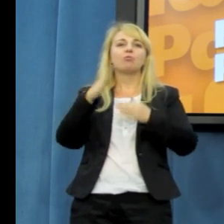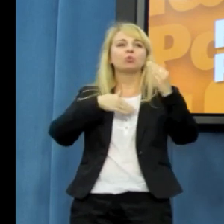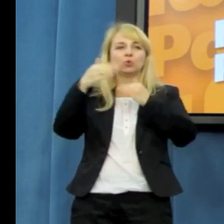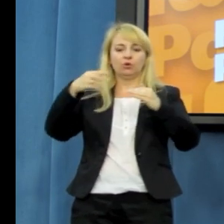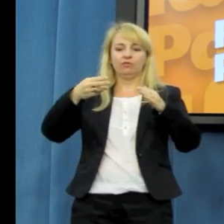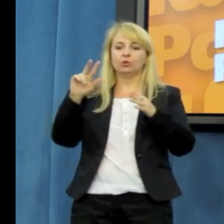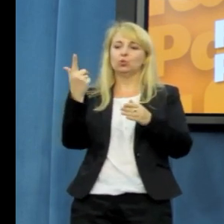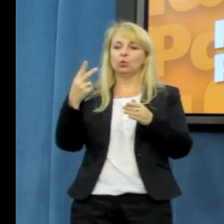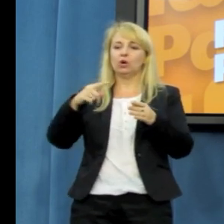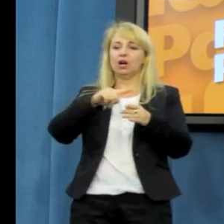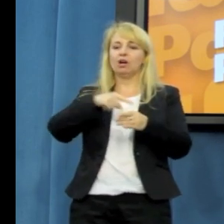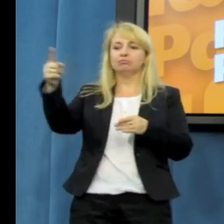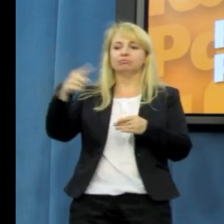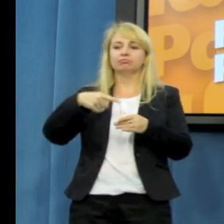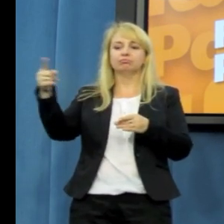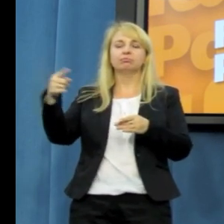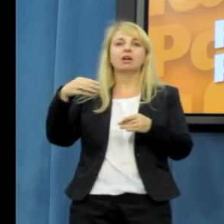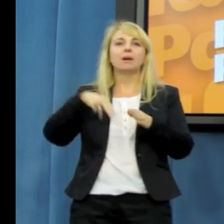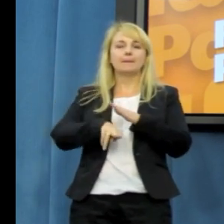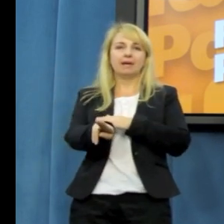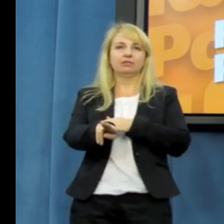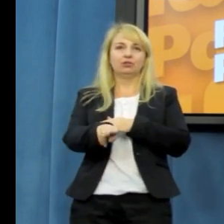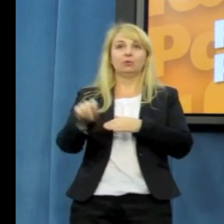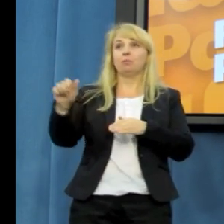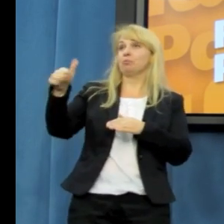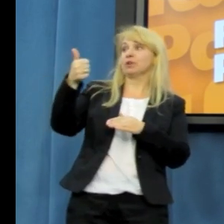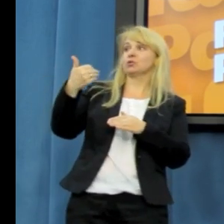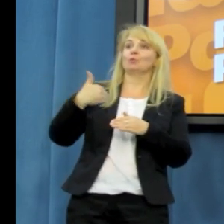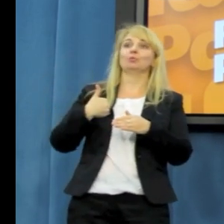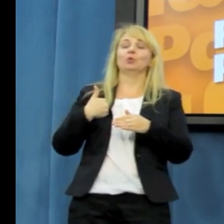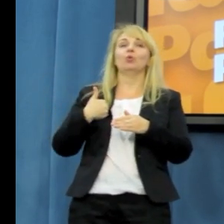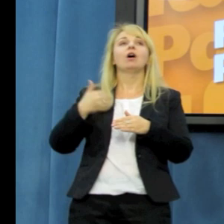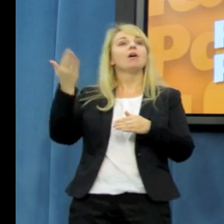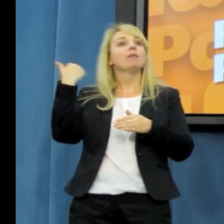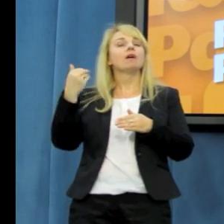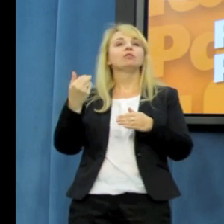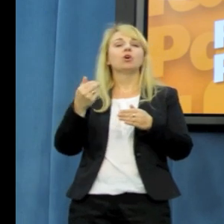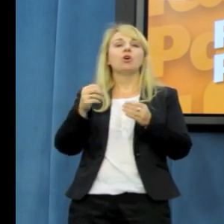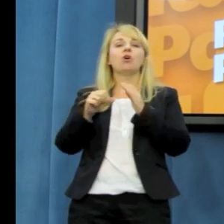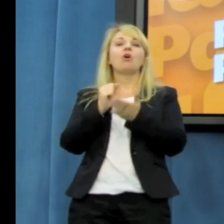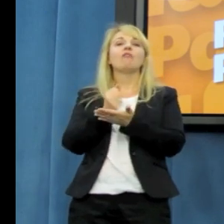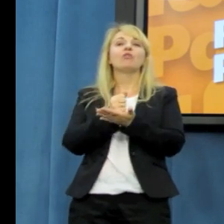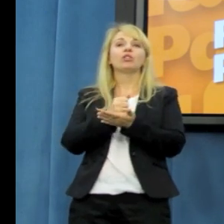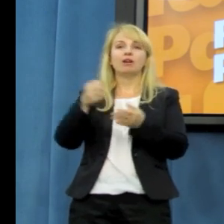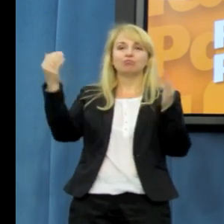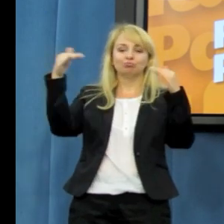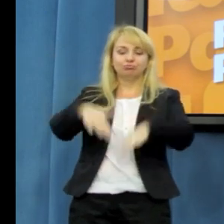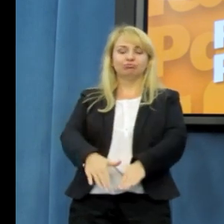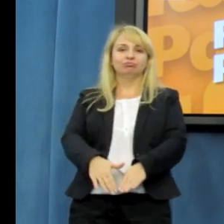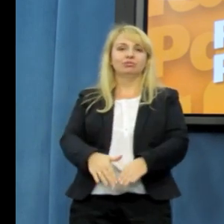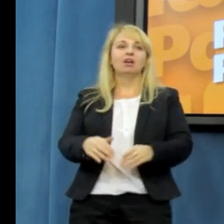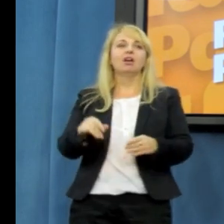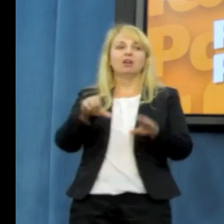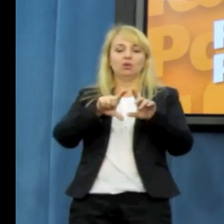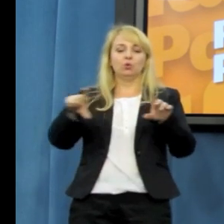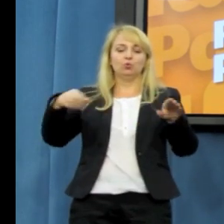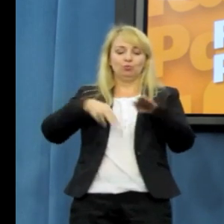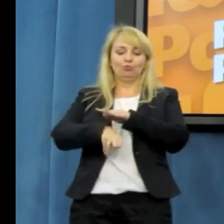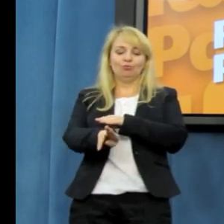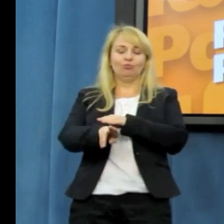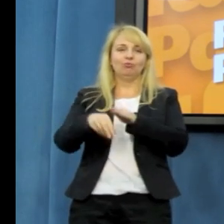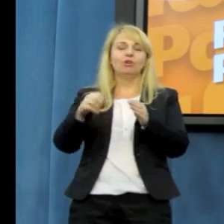drugiej linii metra. Tamten przypadek pierwszy, który mieliśmy z zalaniem tunelu